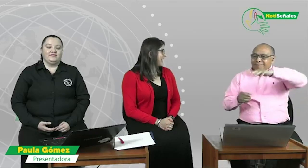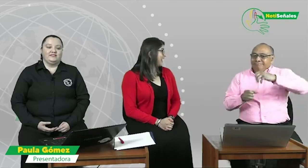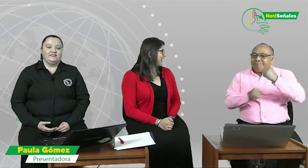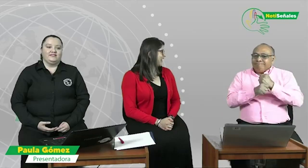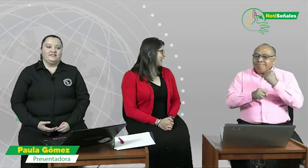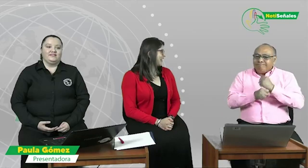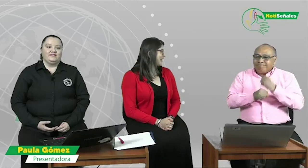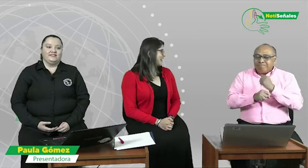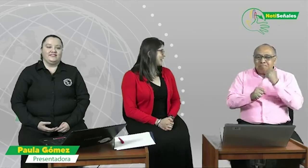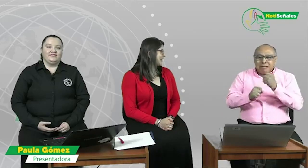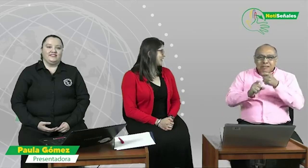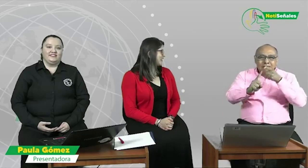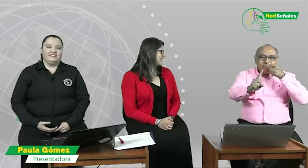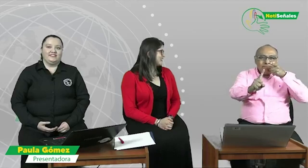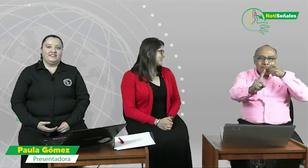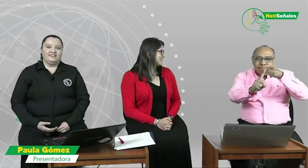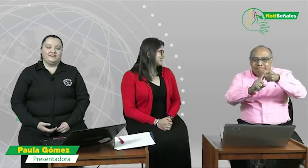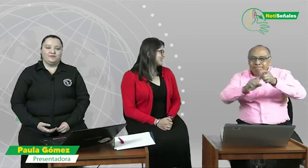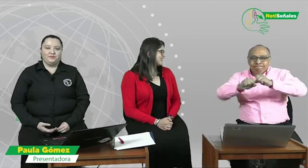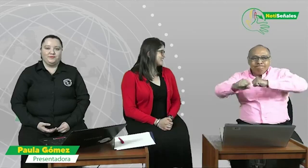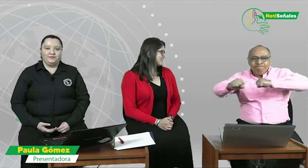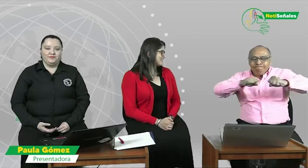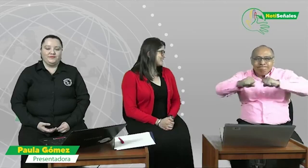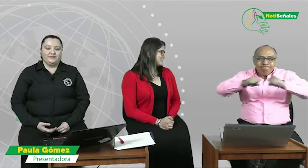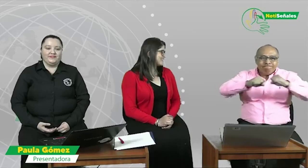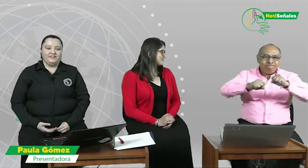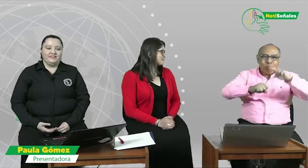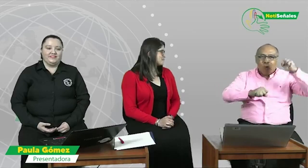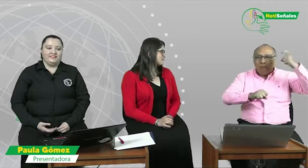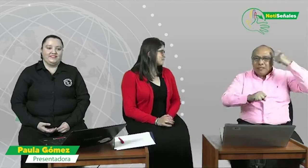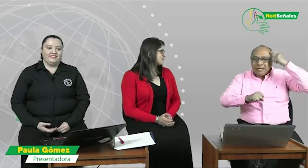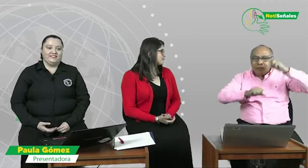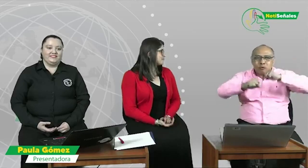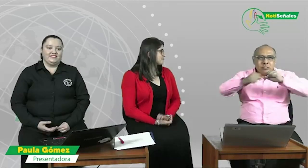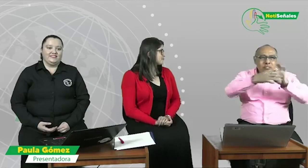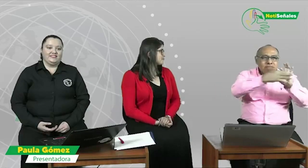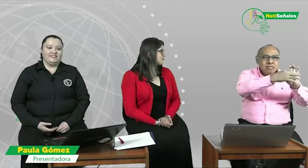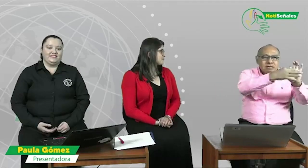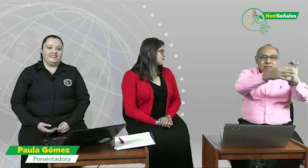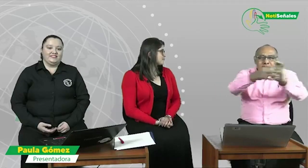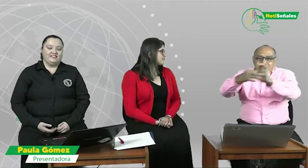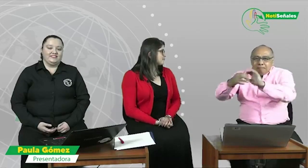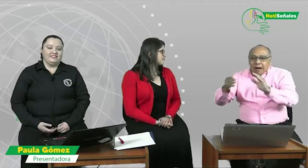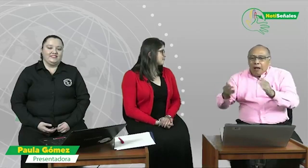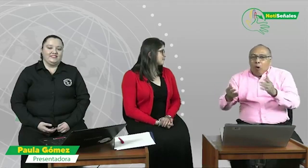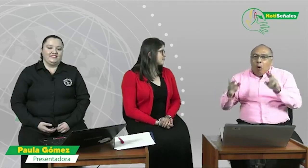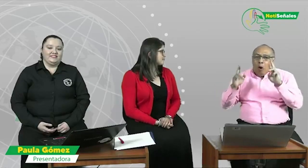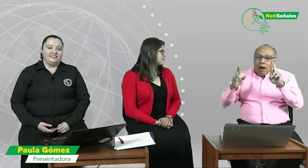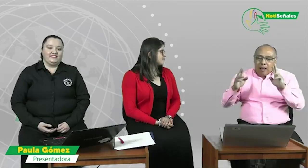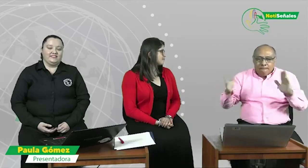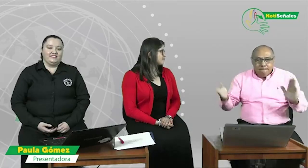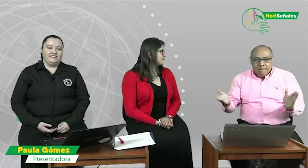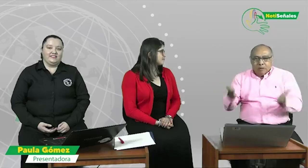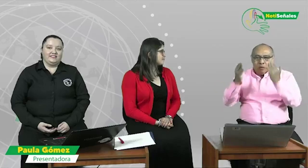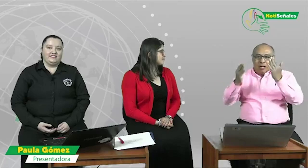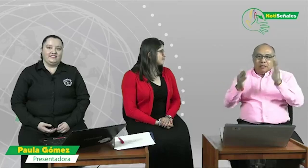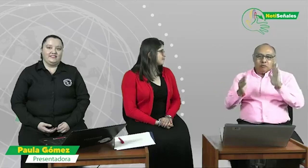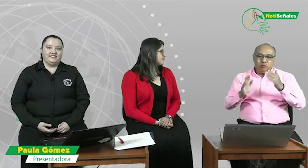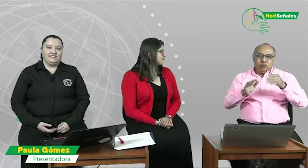las personas con discapacidad. El trabajo que ella está haciendo es un trabajo que es articulado con gobierno buscando